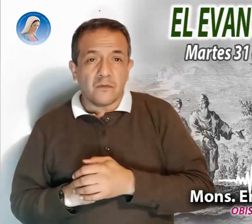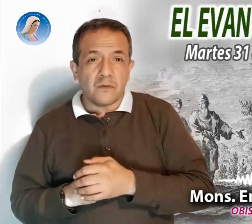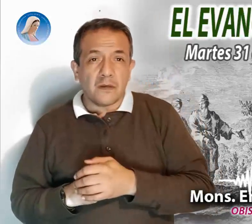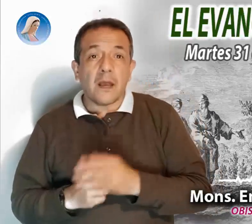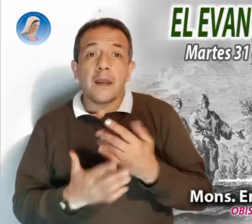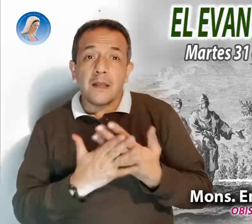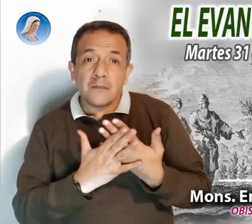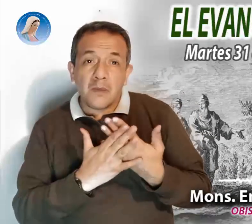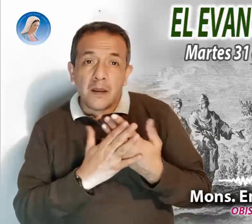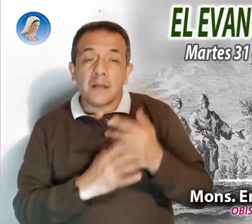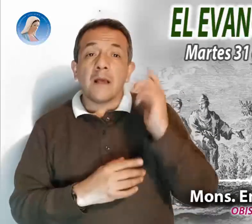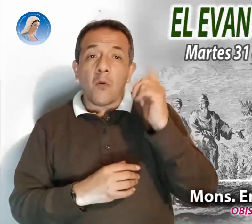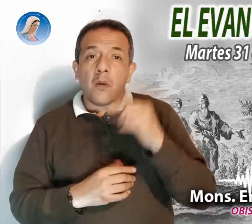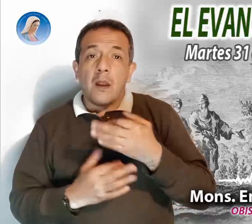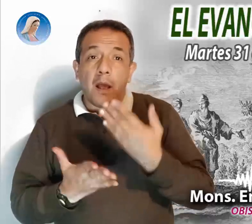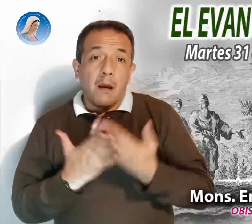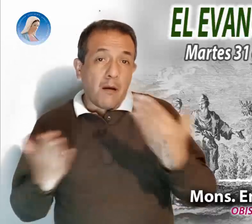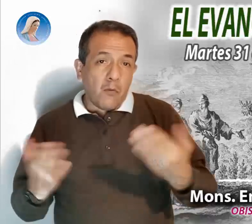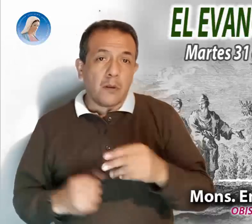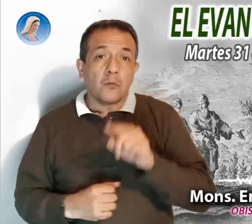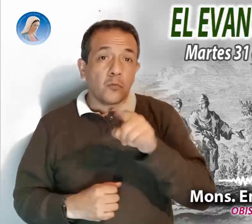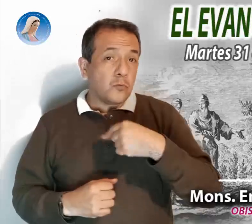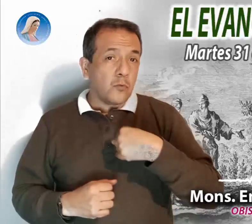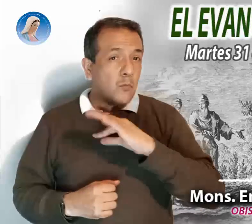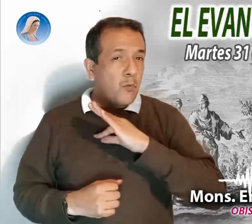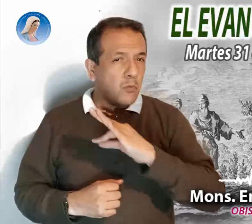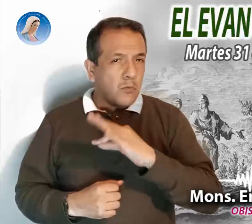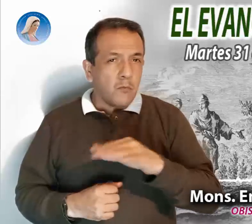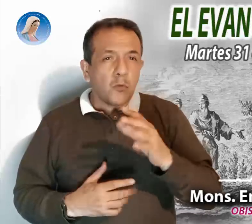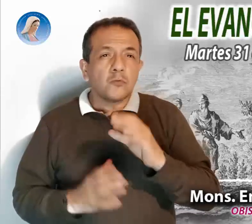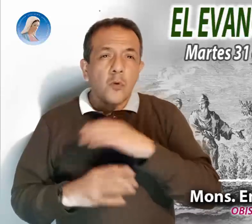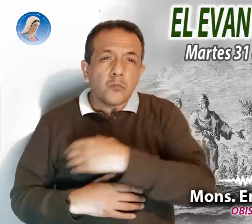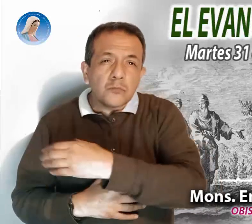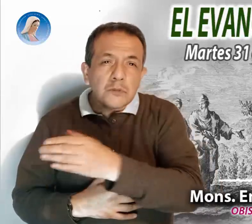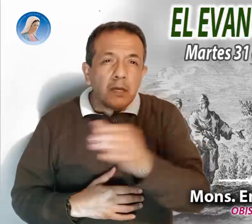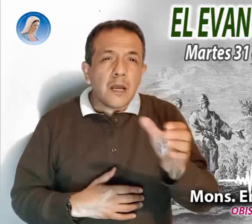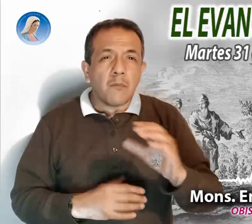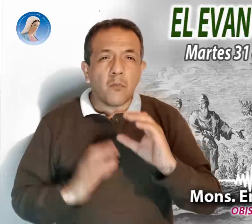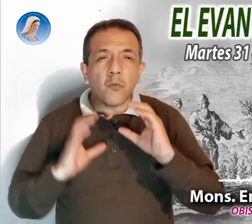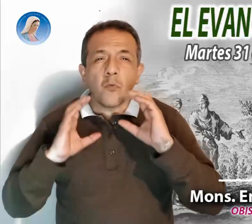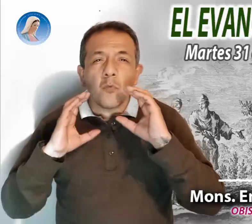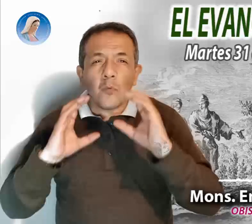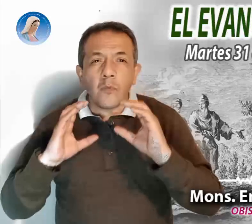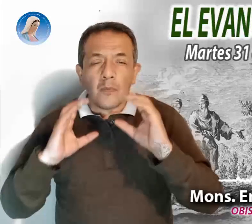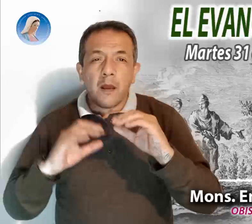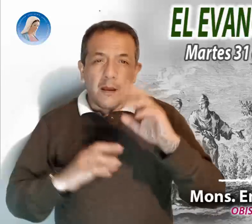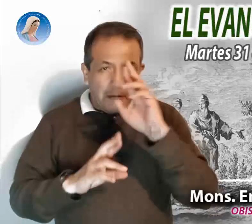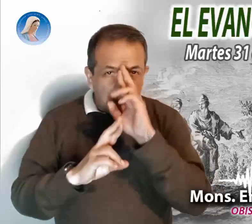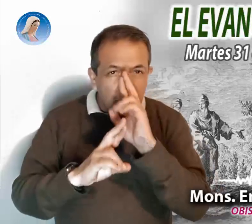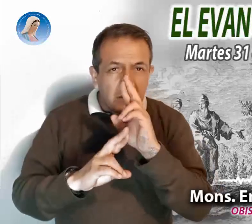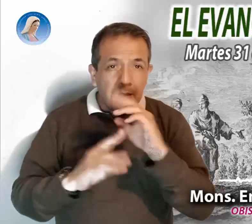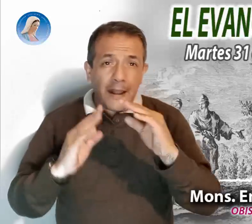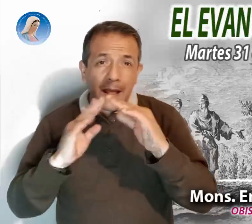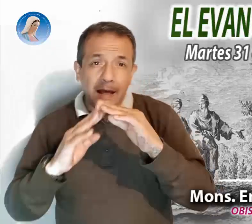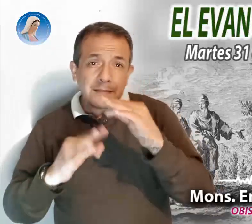también para nuestro tiempo. Podemos cuidar y respetar la casa de todos.